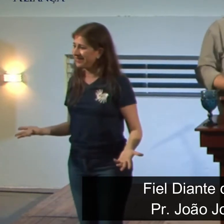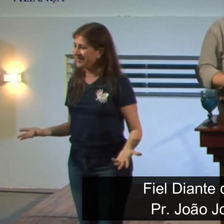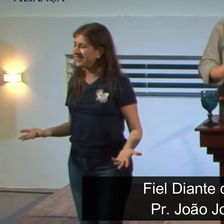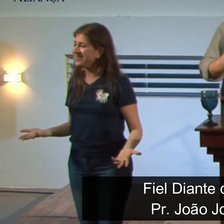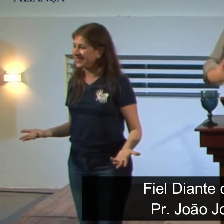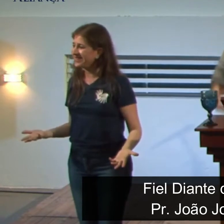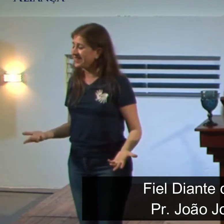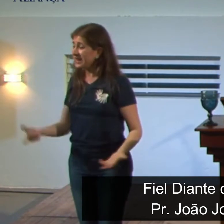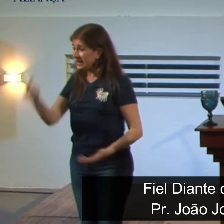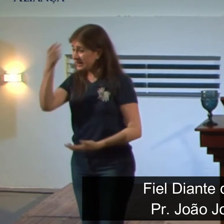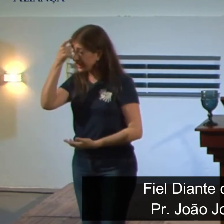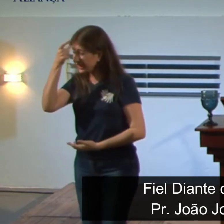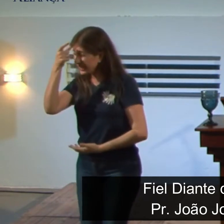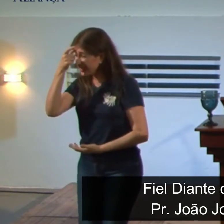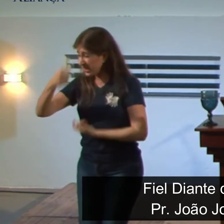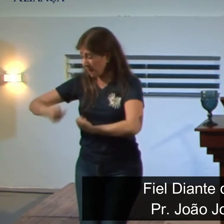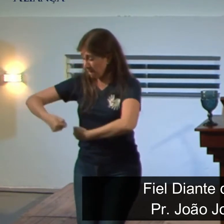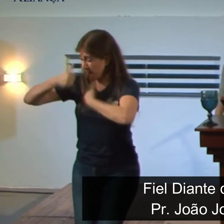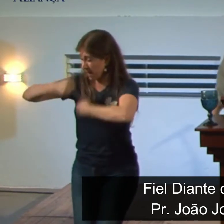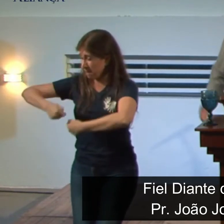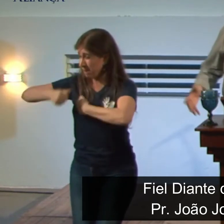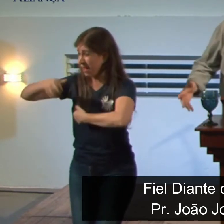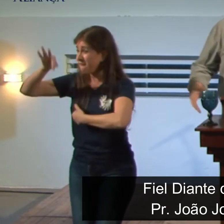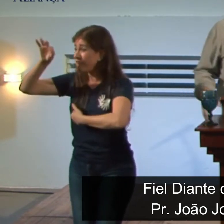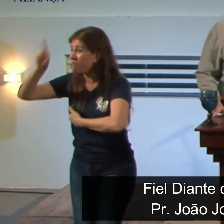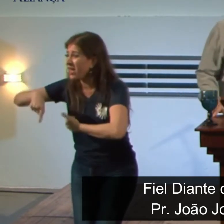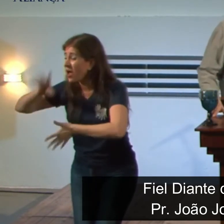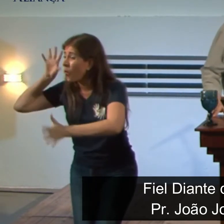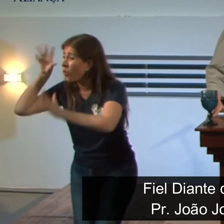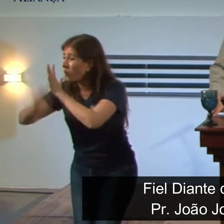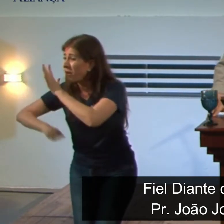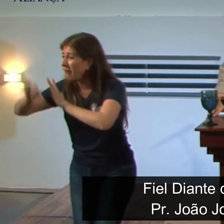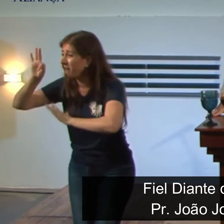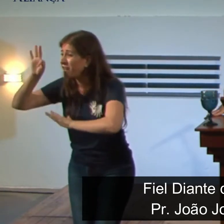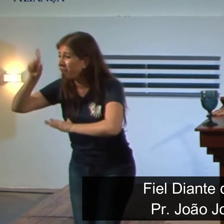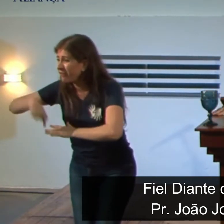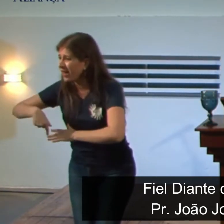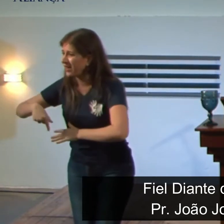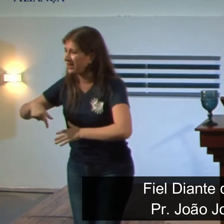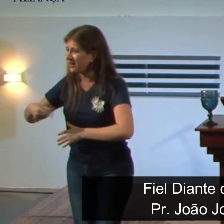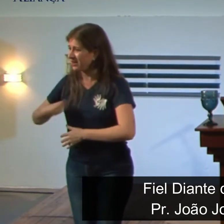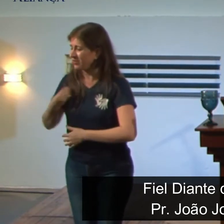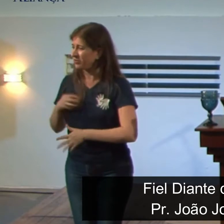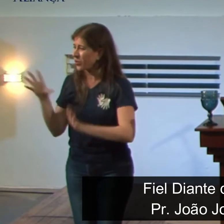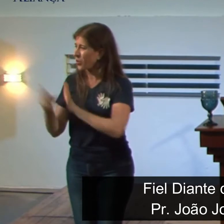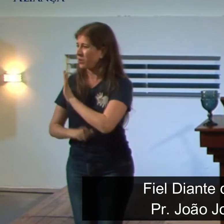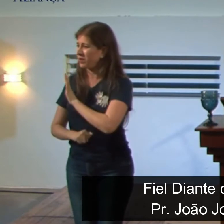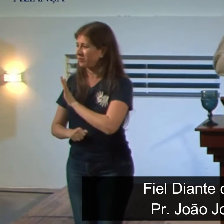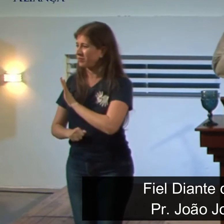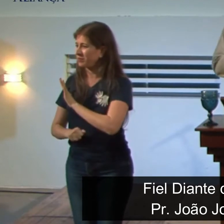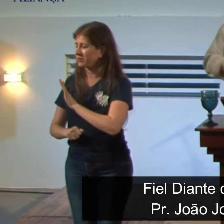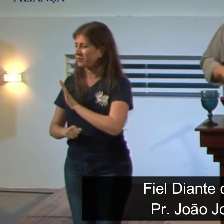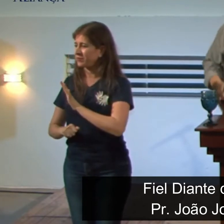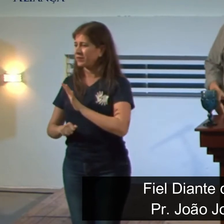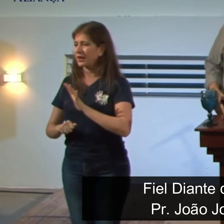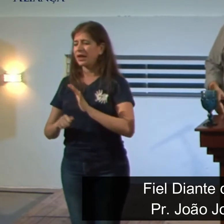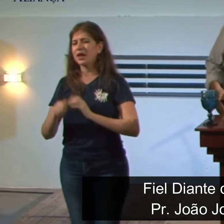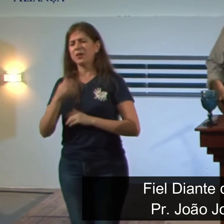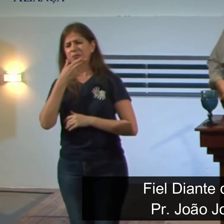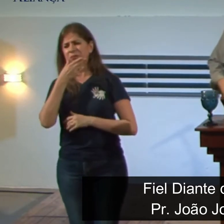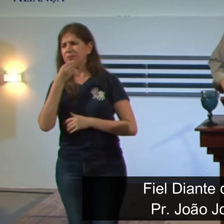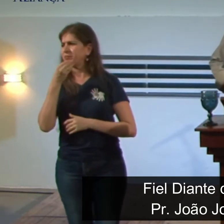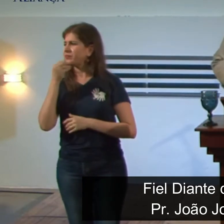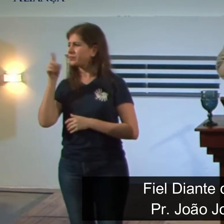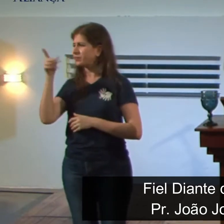quer minar a nossa fé, ele quer roubar a nossa fé, acho que foi o Israel que falou aqui há duas semanas